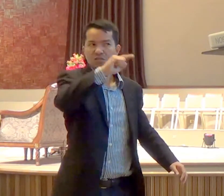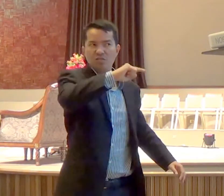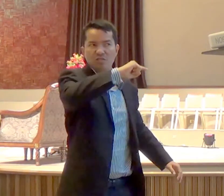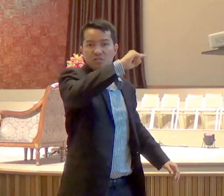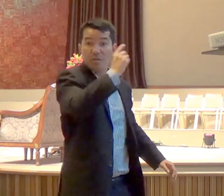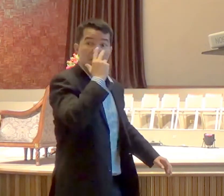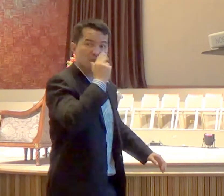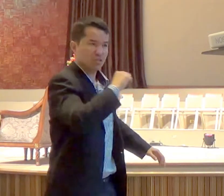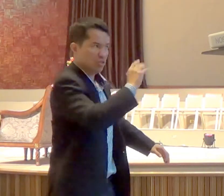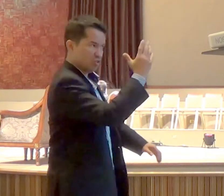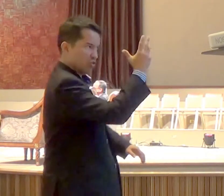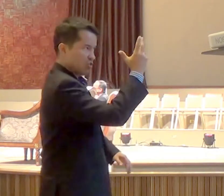ele entrou em pânico,